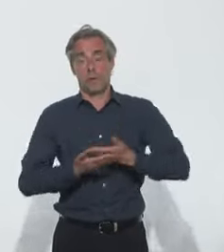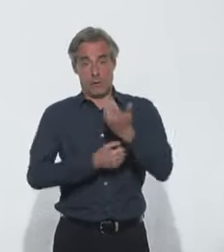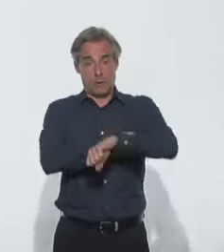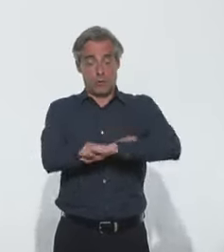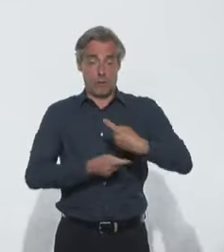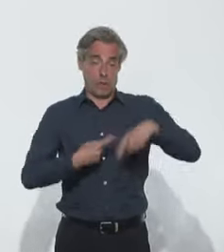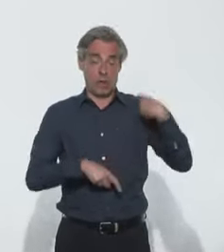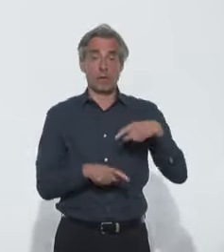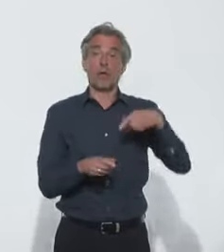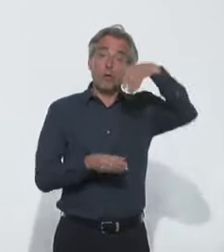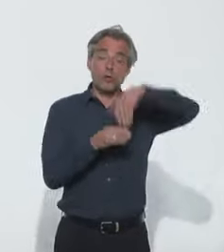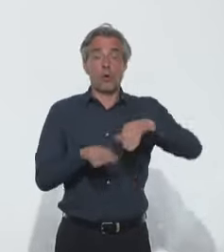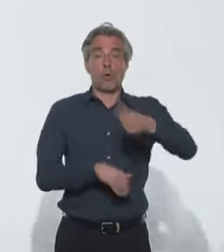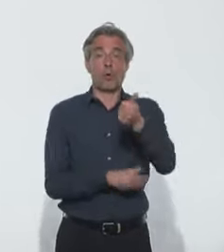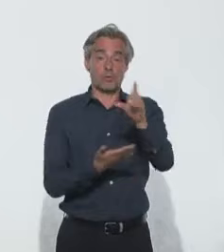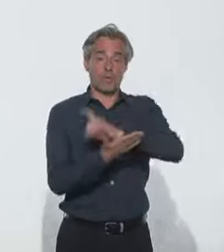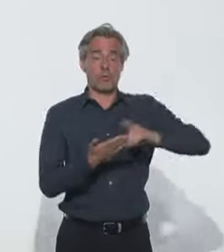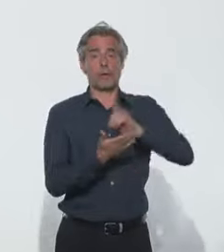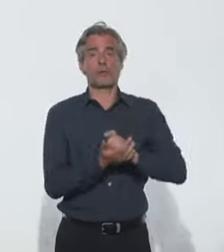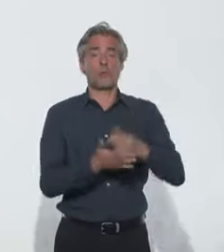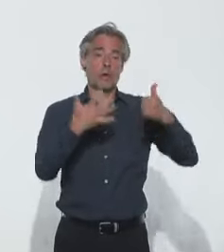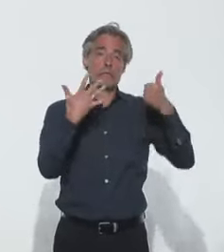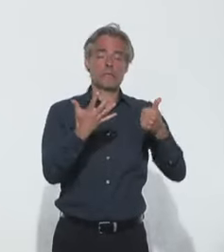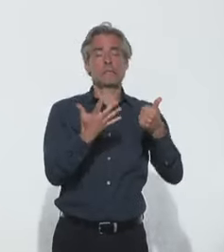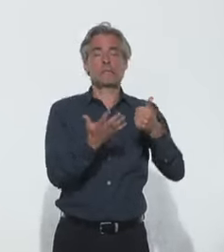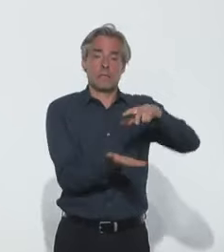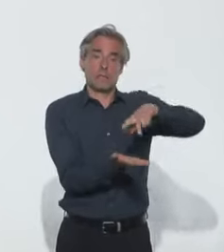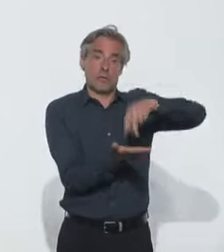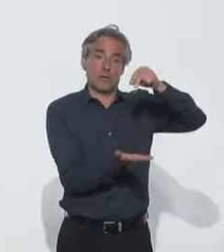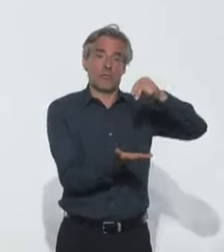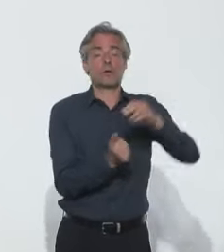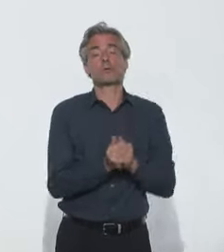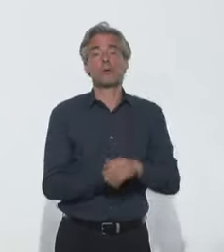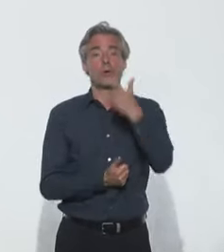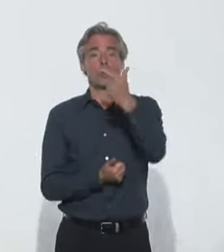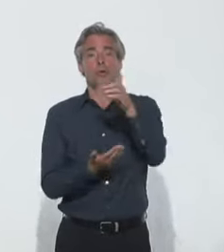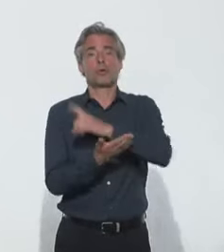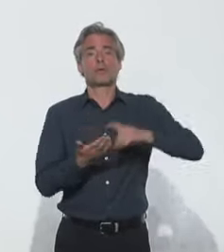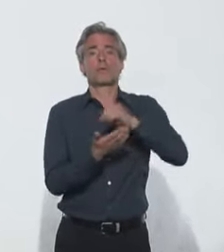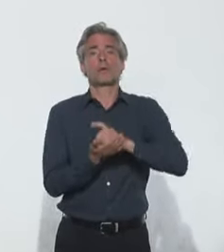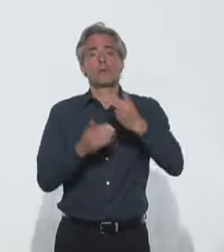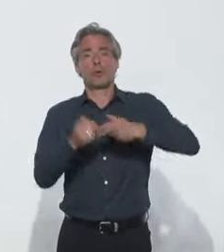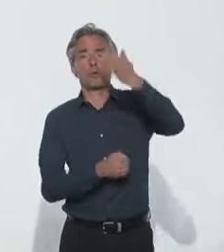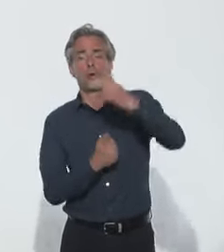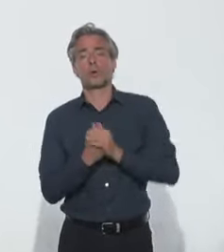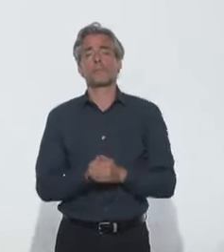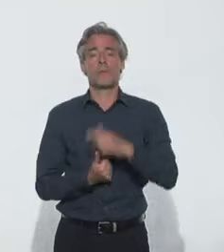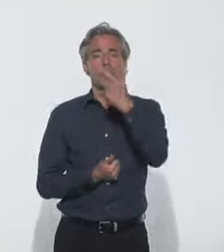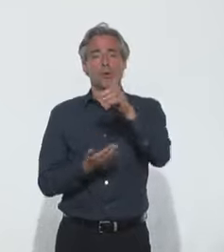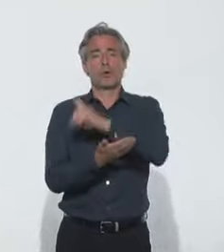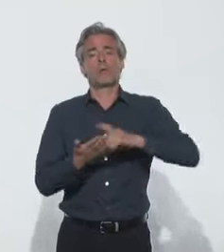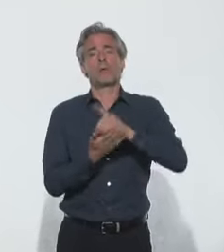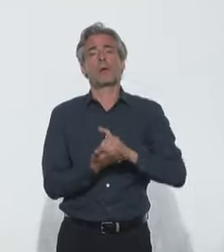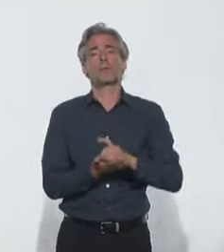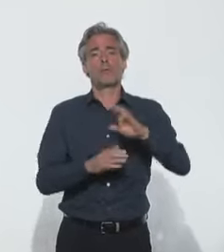semaine dernière, dans 11 départements, 6 des 8 départements d'Île-de-France, 2 départements des Hauts-de-France et 2